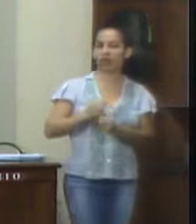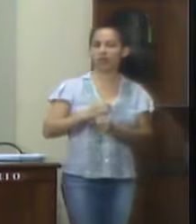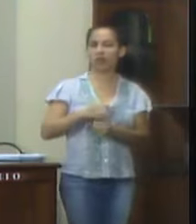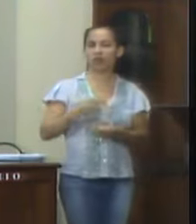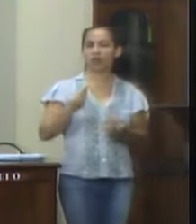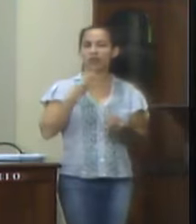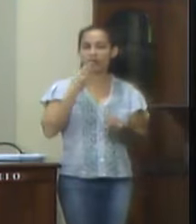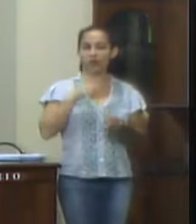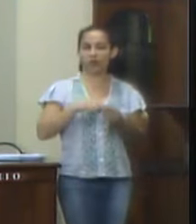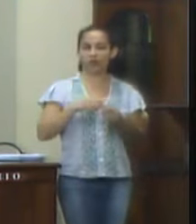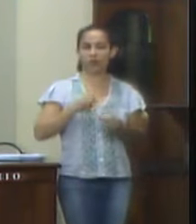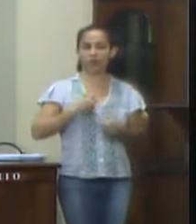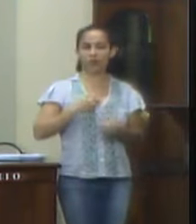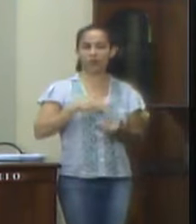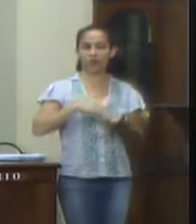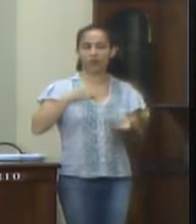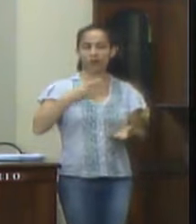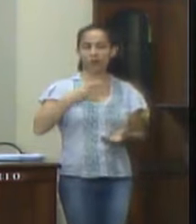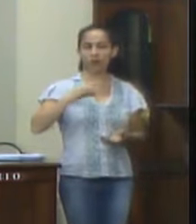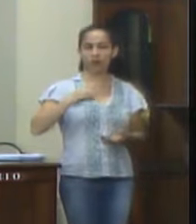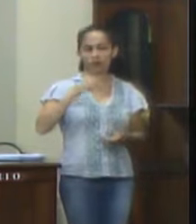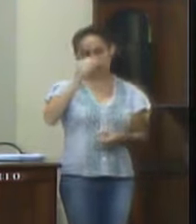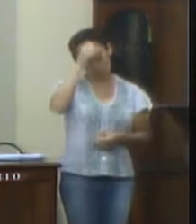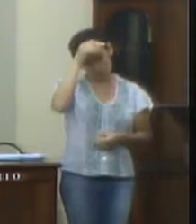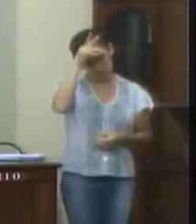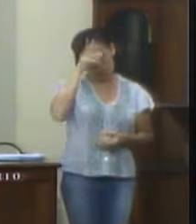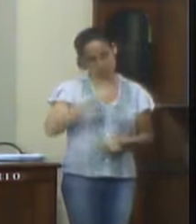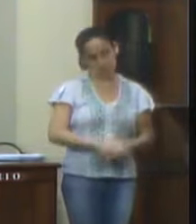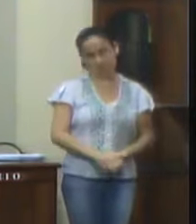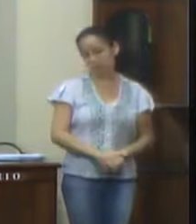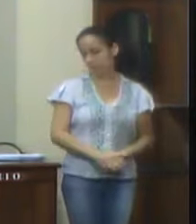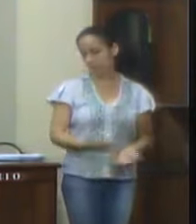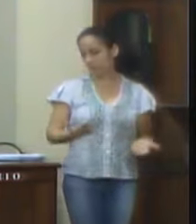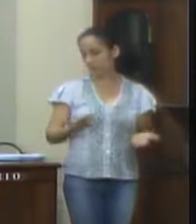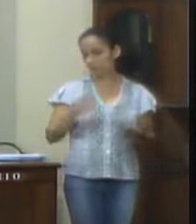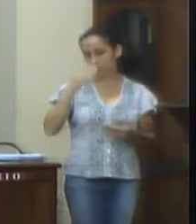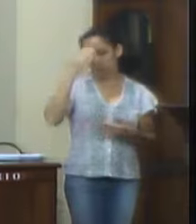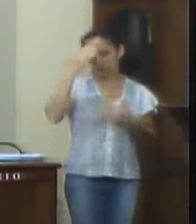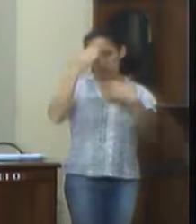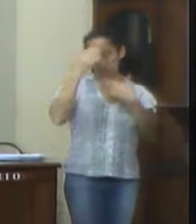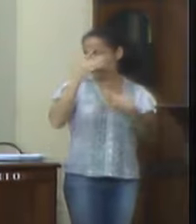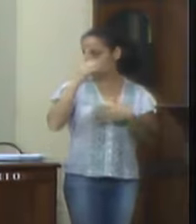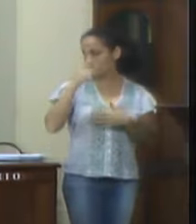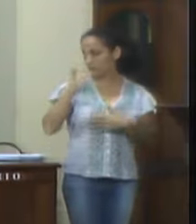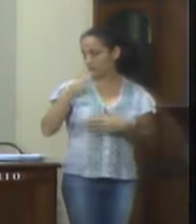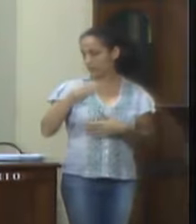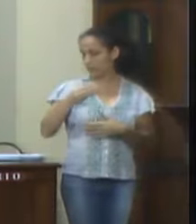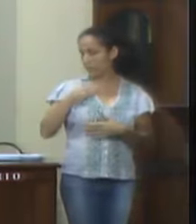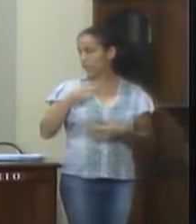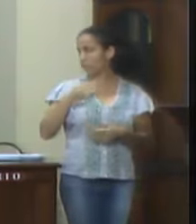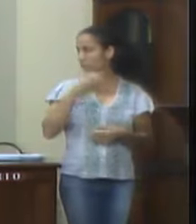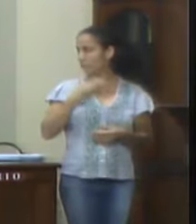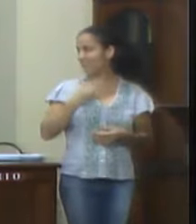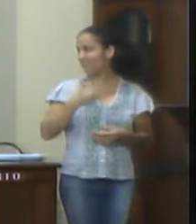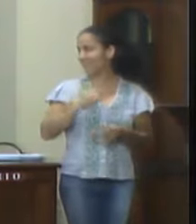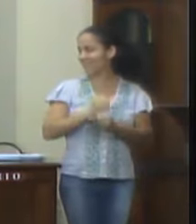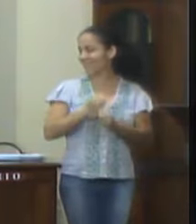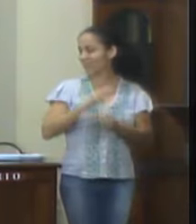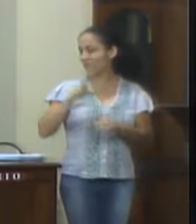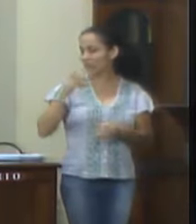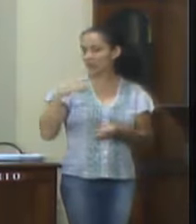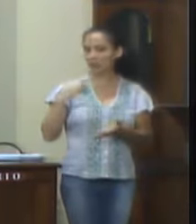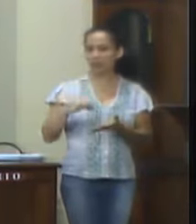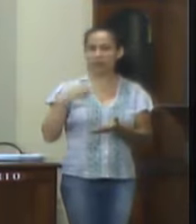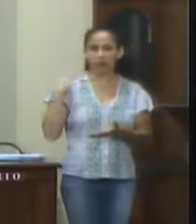oriundo da mensagem nº 40 de 2018, do Poder Executivo. Sala das Sessões, 13 de dezembro de 2018, assinando